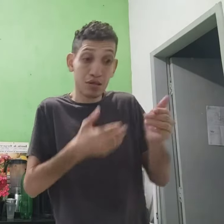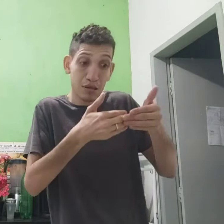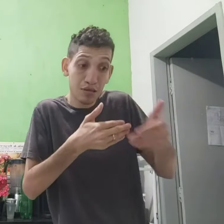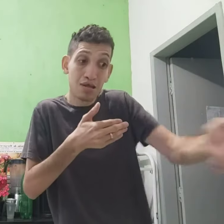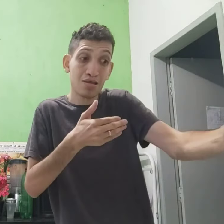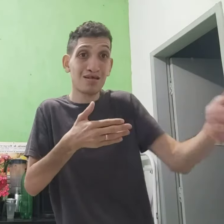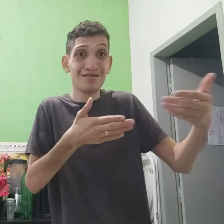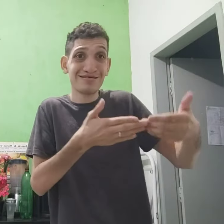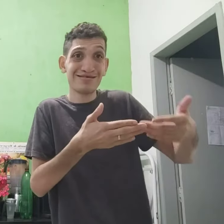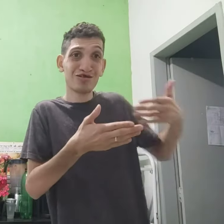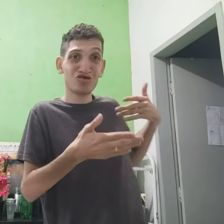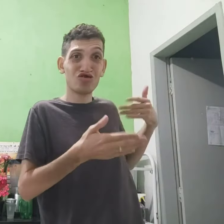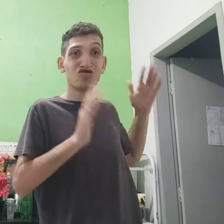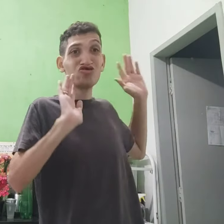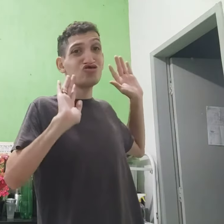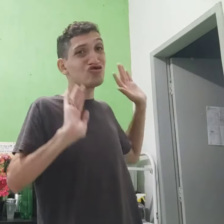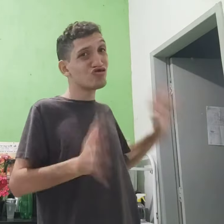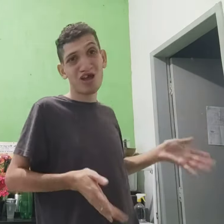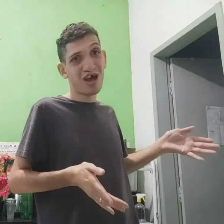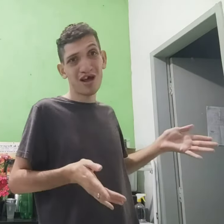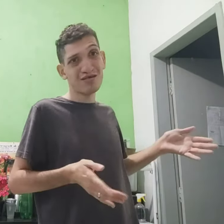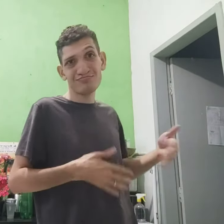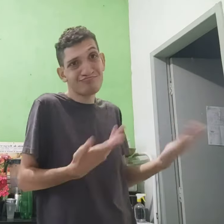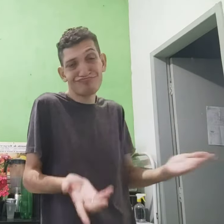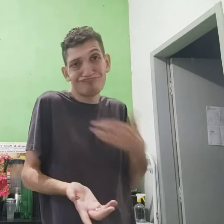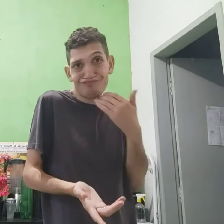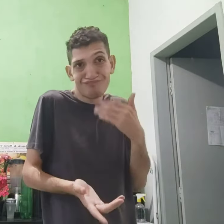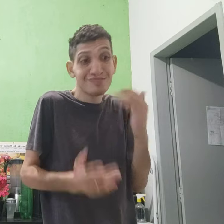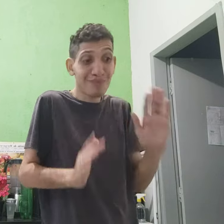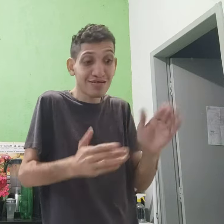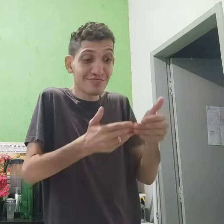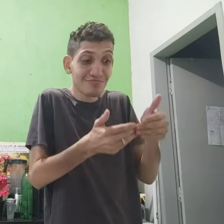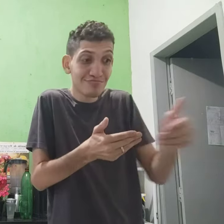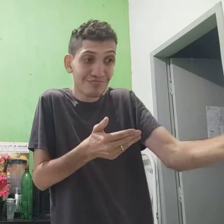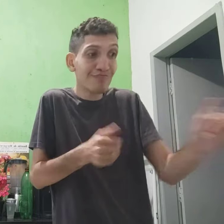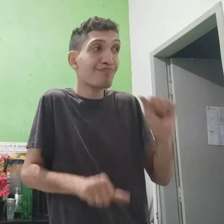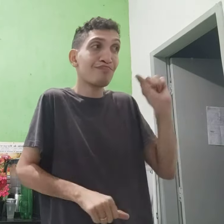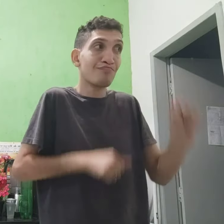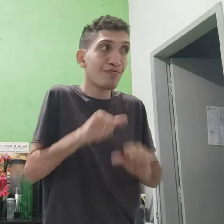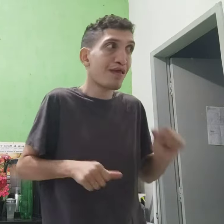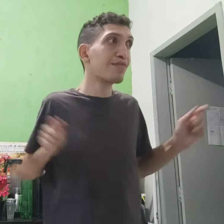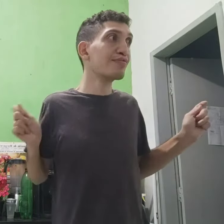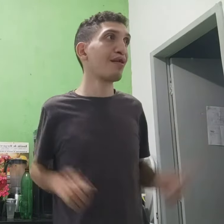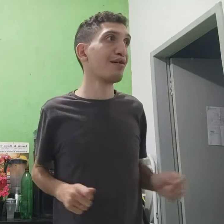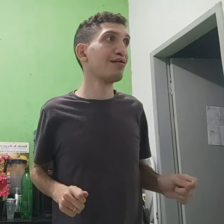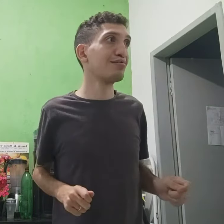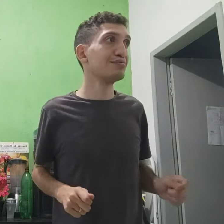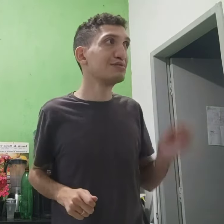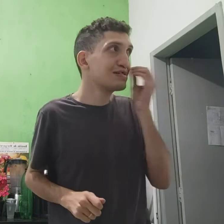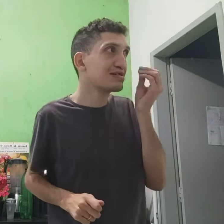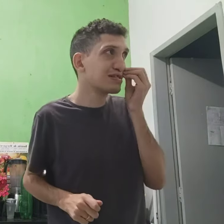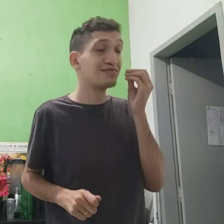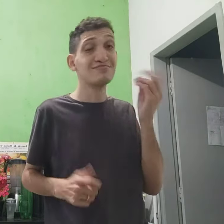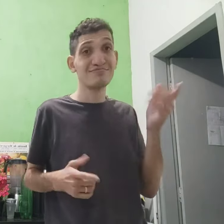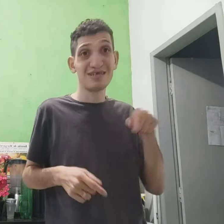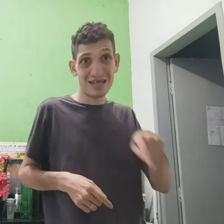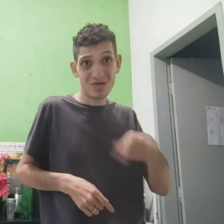respeitar, a vida, trocar. Leite para frente, o Isaac ir para trás, acabou. Não adianta, mas eu leite para frente, mudar, dar,